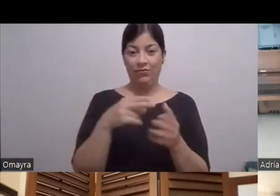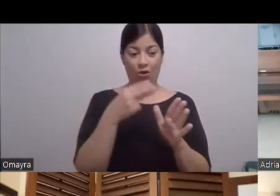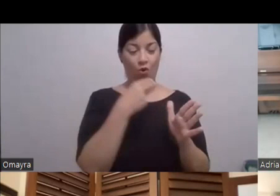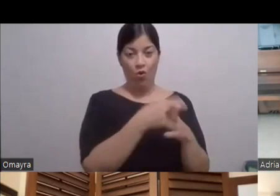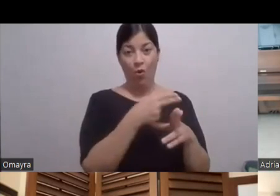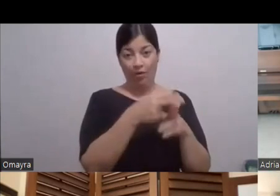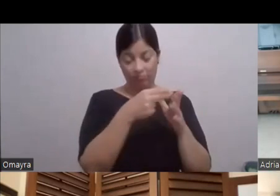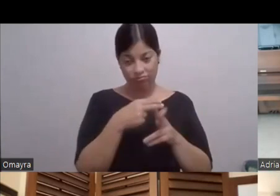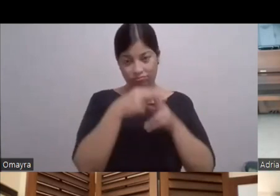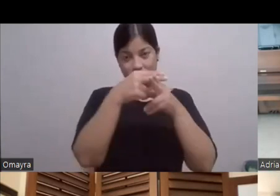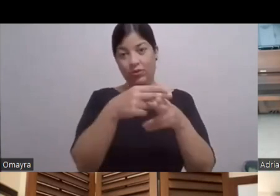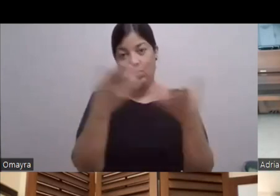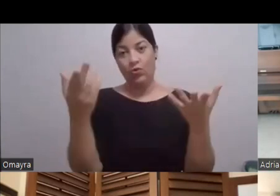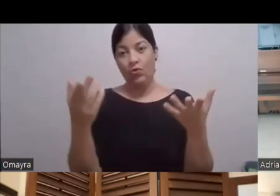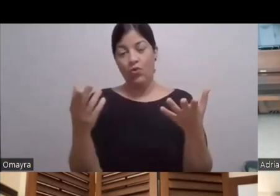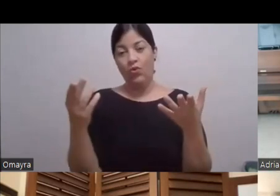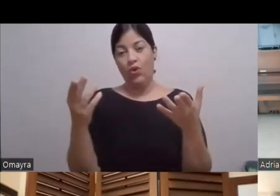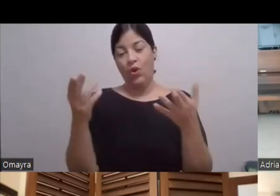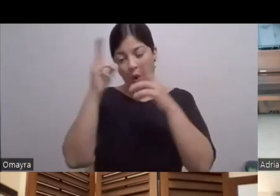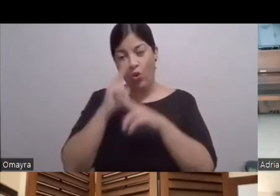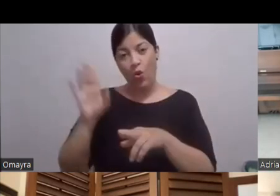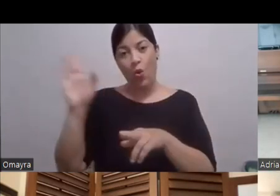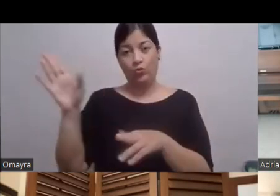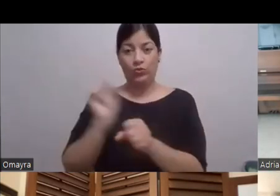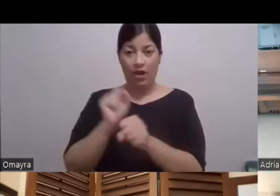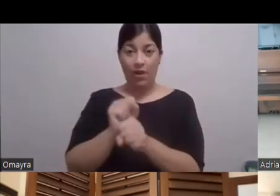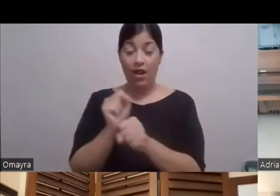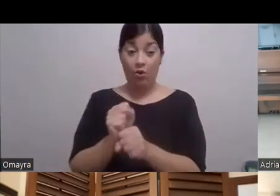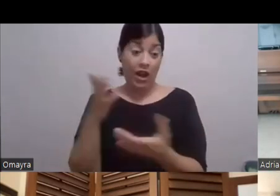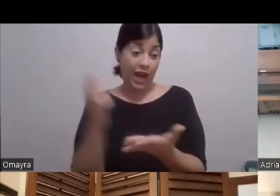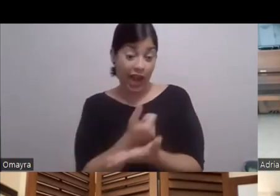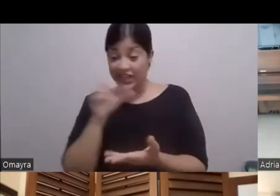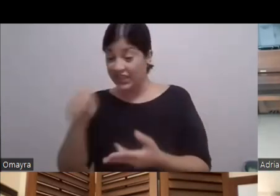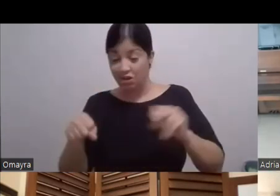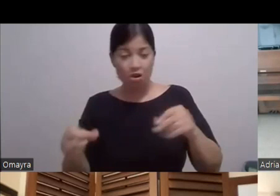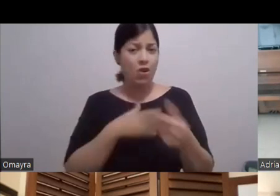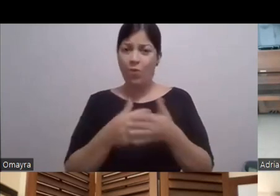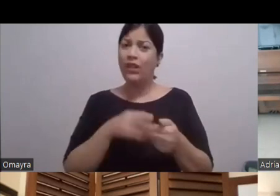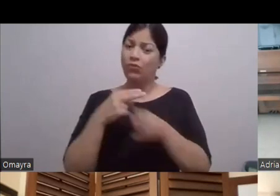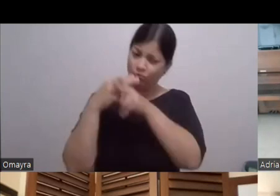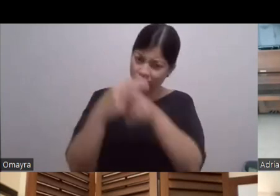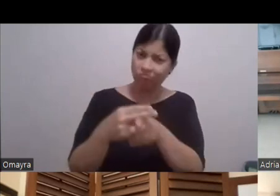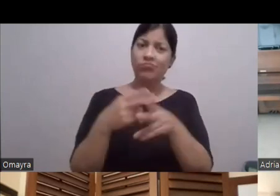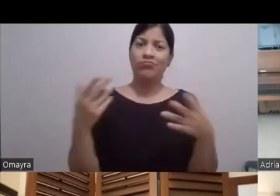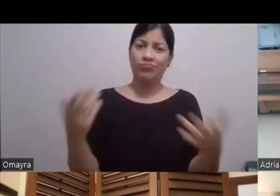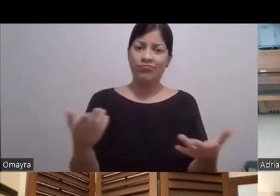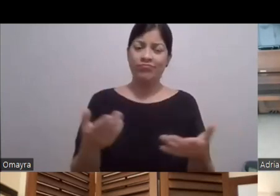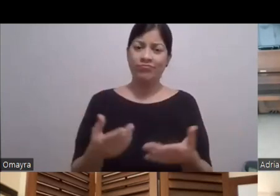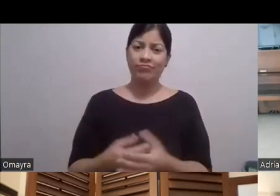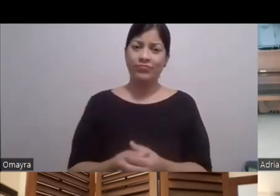tu trabajo Independiente De ganes o no ¿No? Este Aparte La noche que se vive Para ellos que son jóvenes Y es la primera vez Que le pasa ¿No?